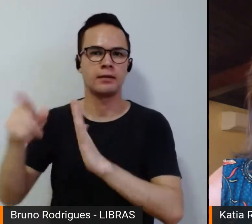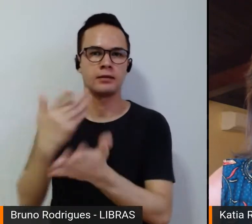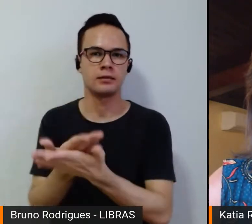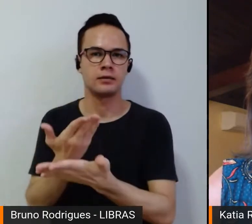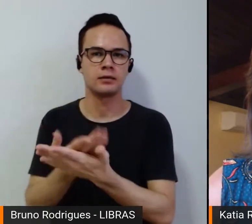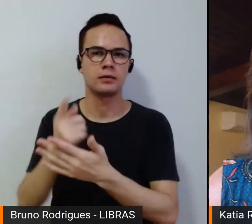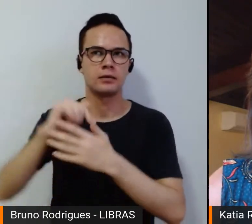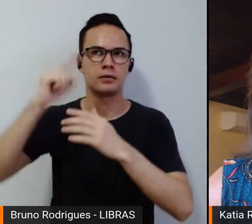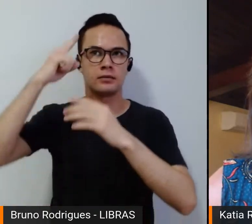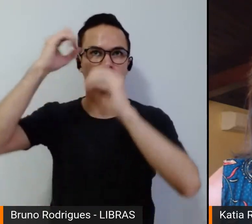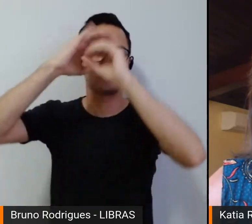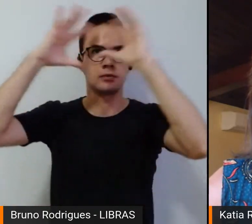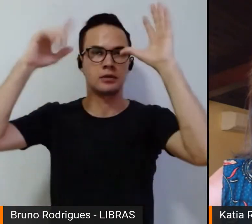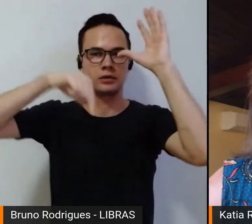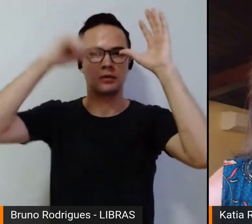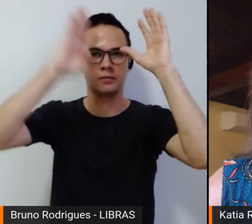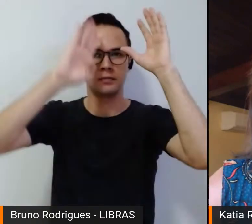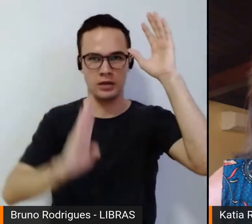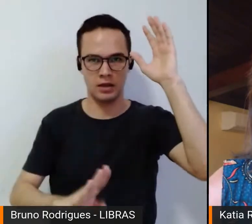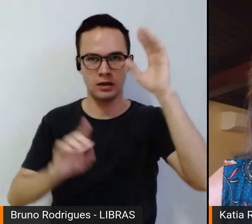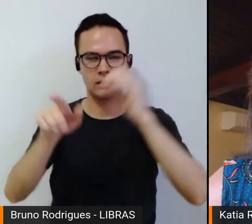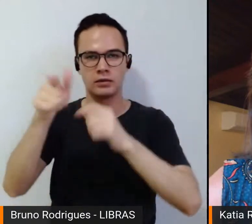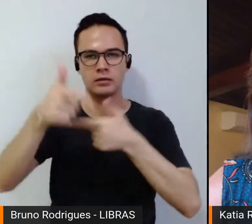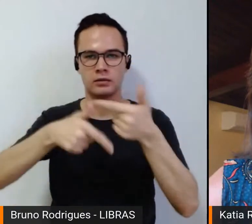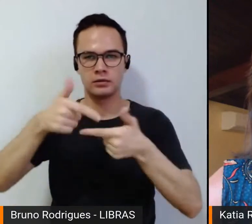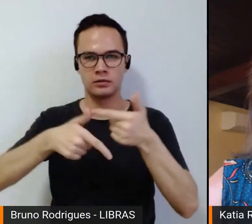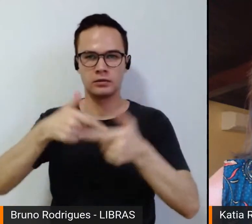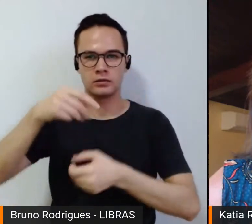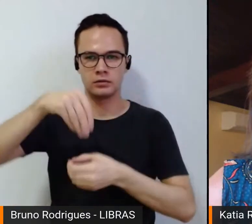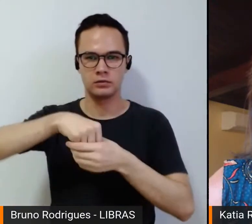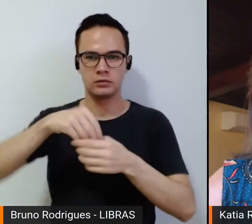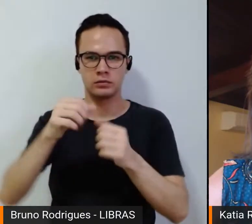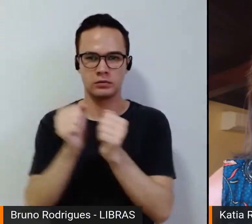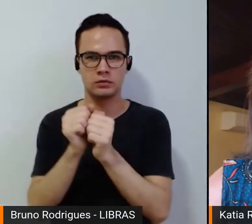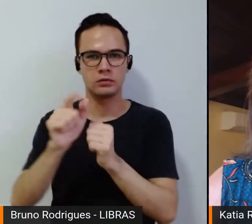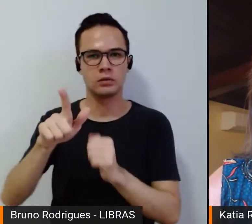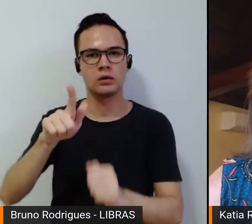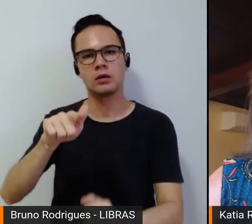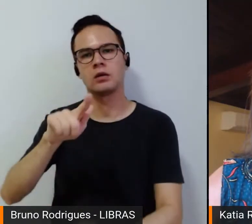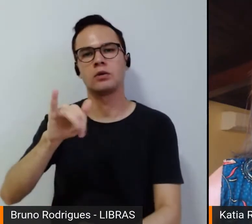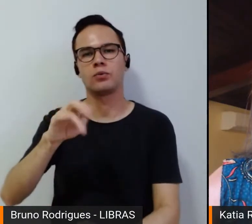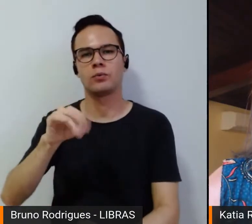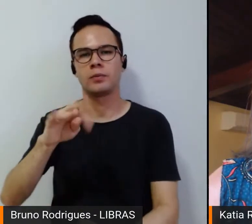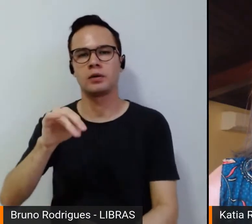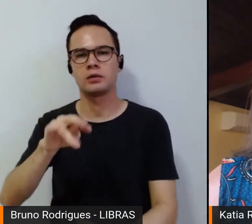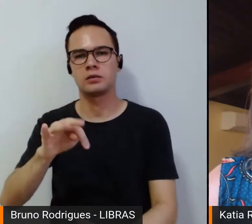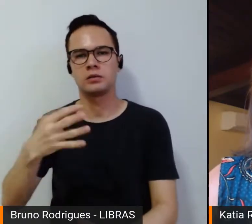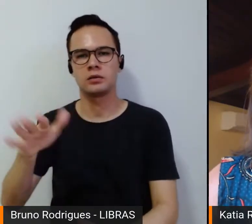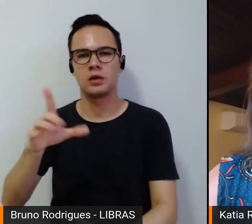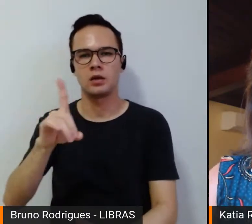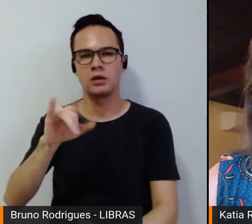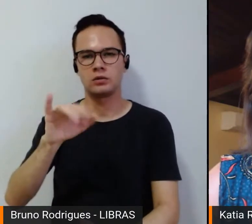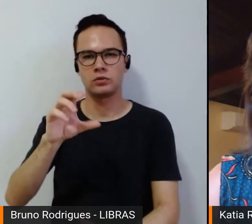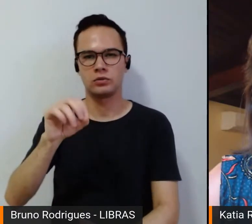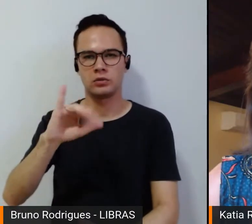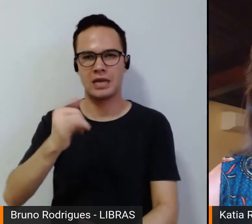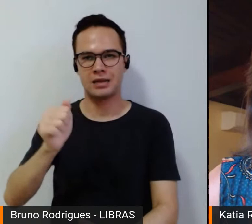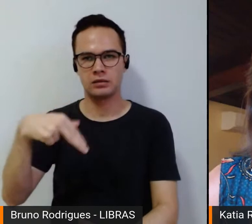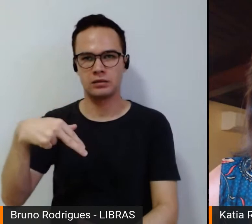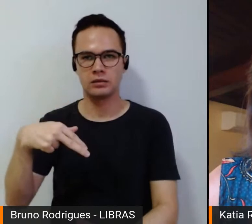imaginário no Brasil. Ele trabalhou com... Ele estudou com o Gilberto de Urã e traz a perspectiva então